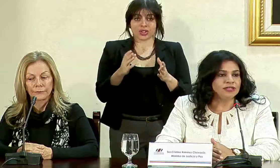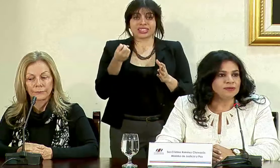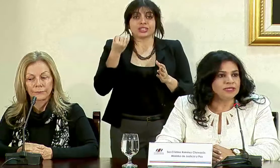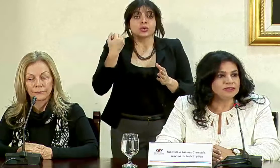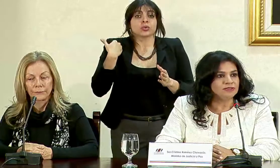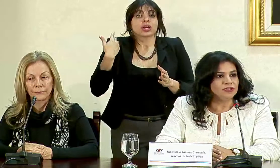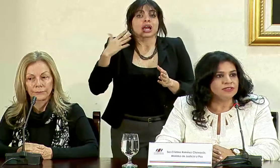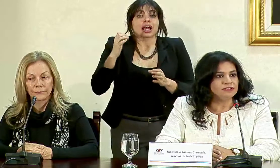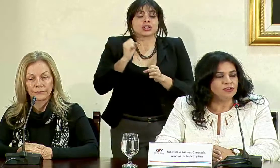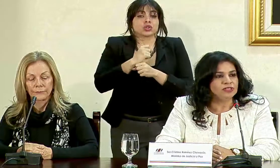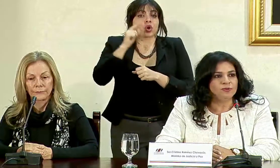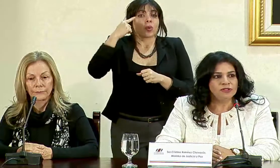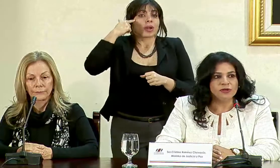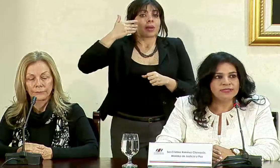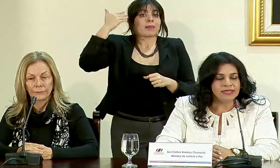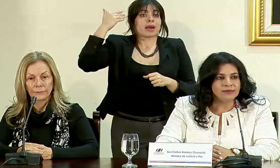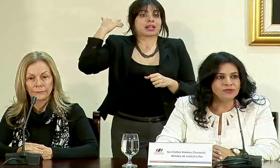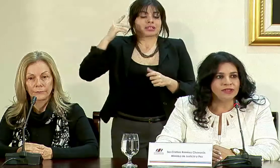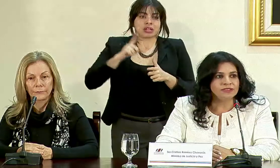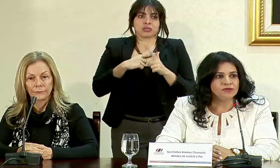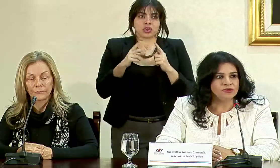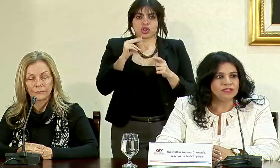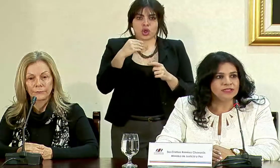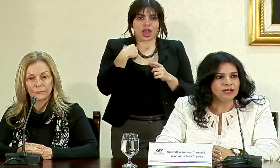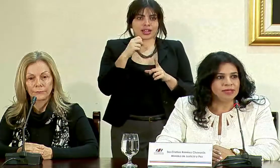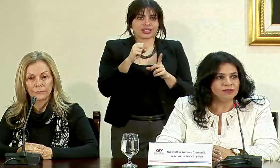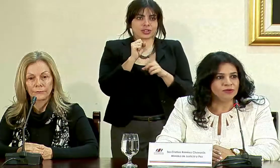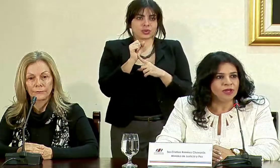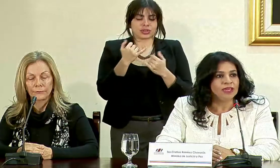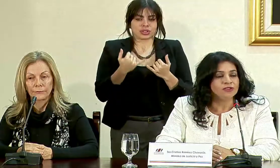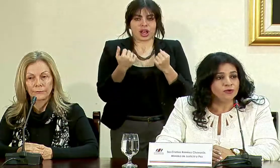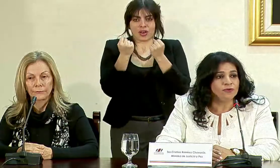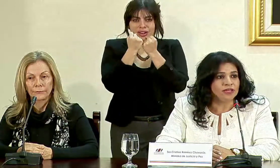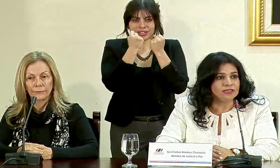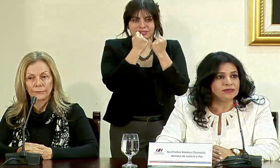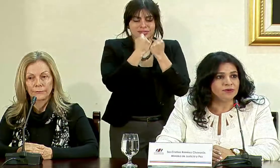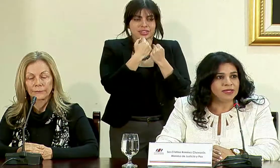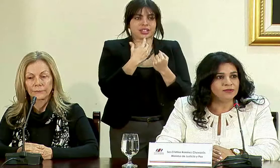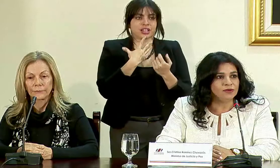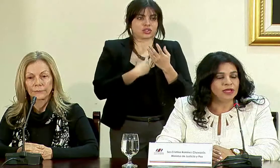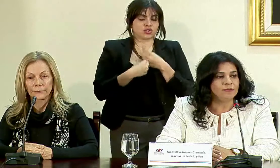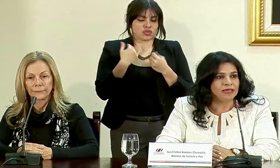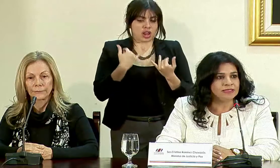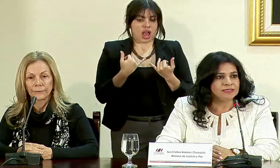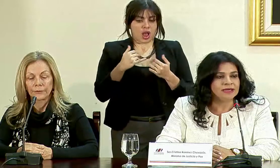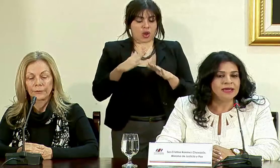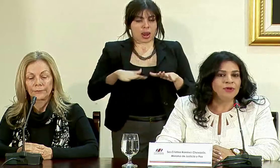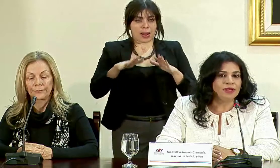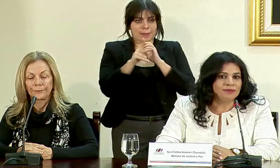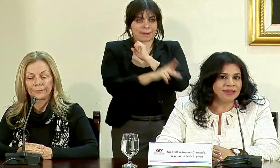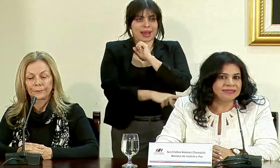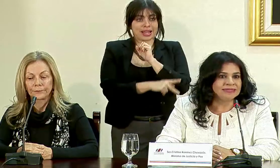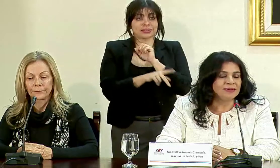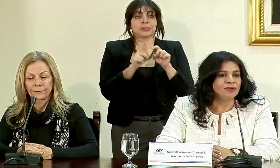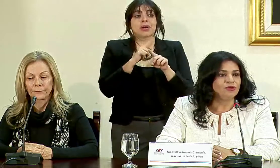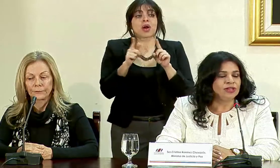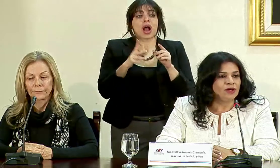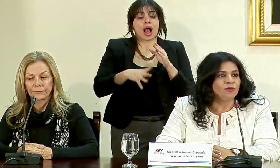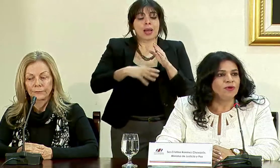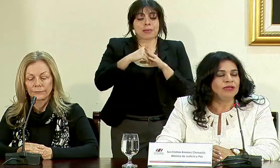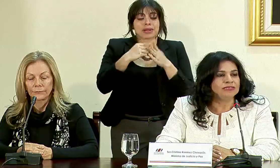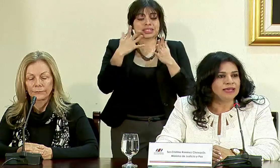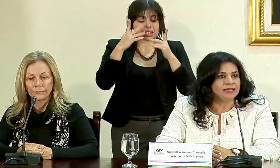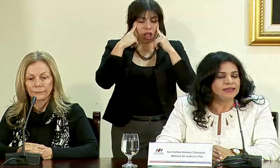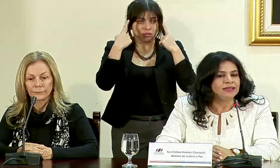hubiese hecho en las administraciones anteriores pues no estaríamos en la situación de hacinamiento que sufre en este momento el país pero además hemos